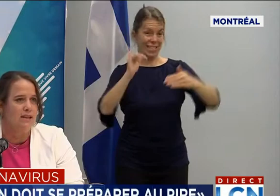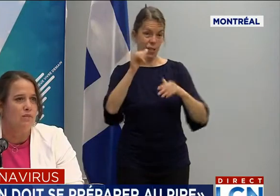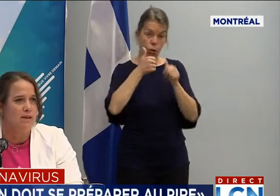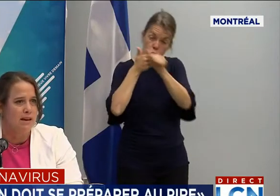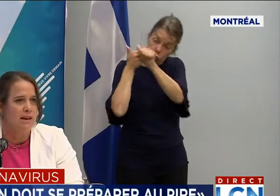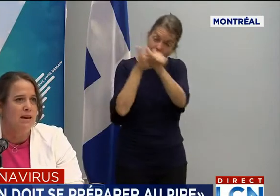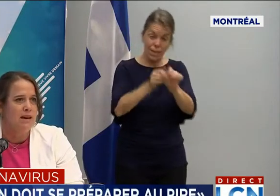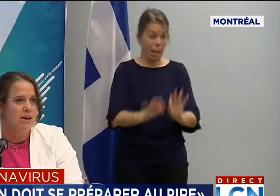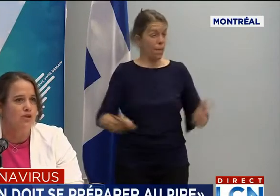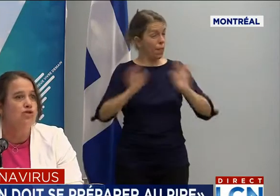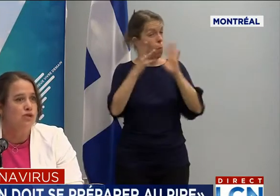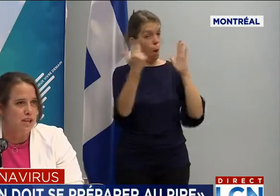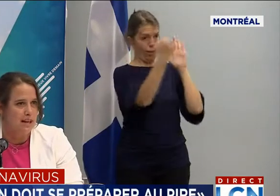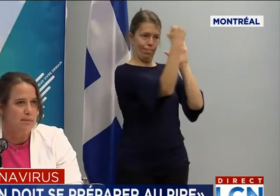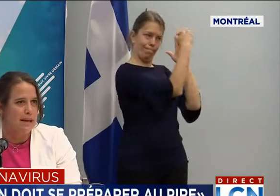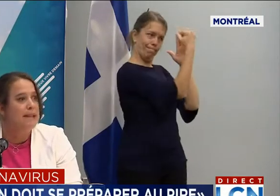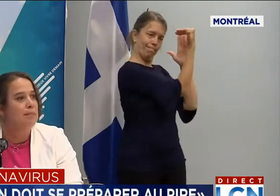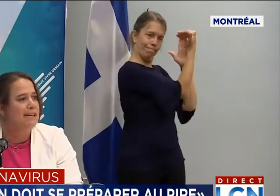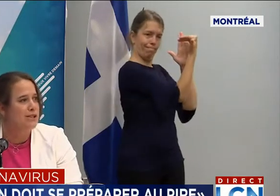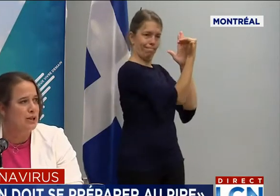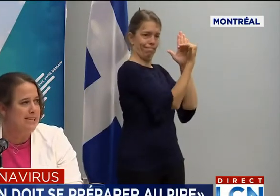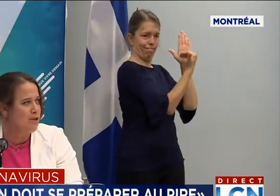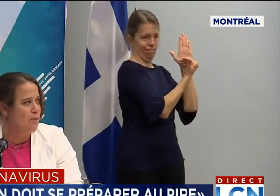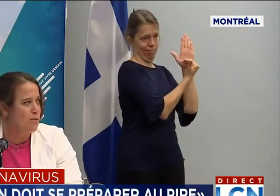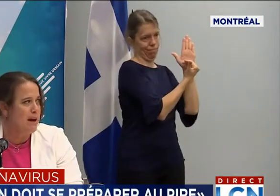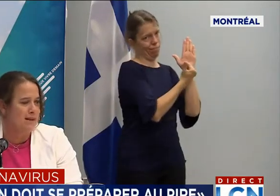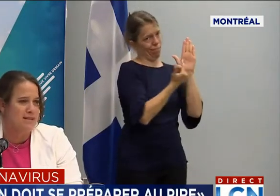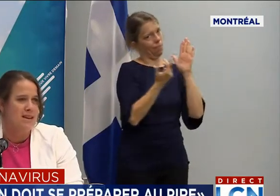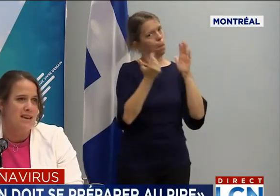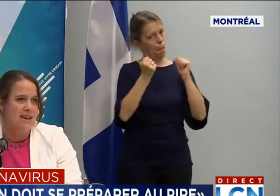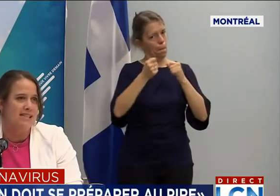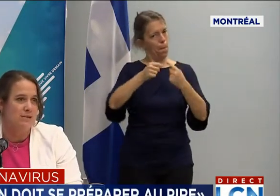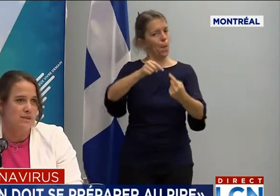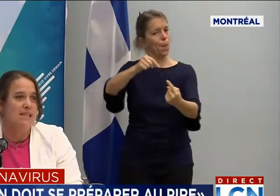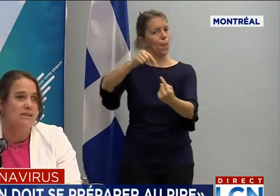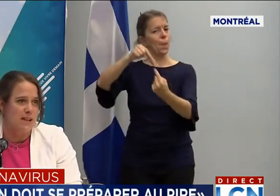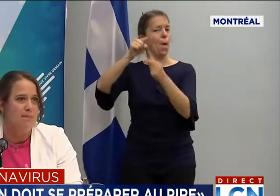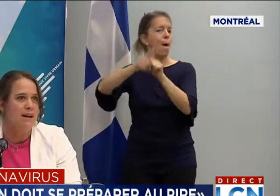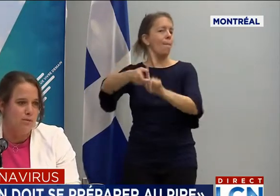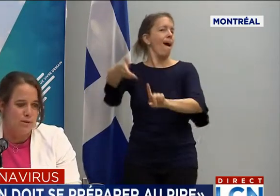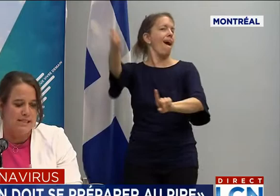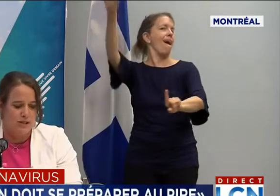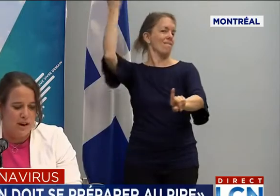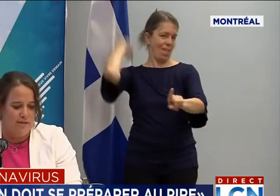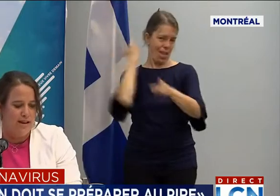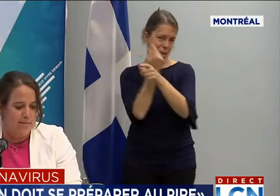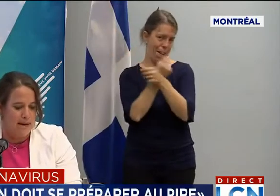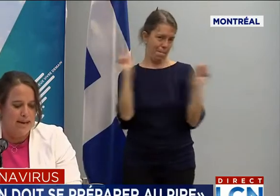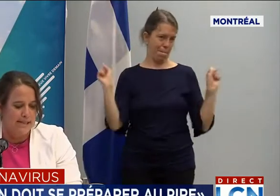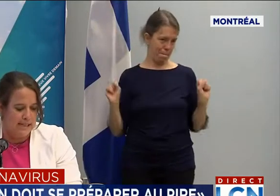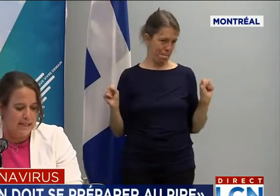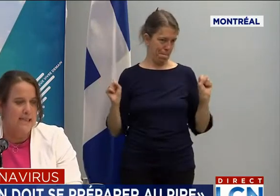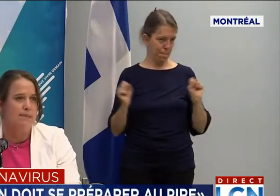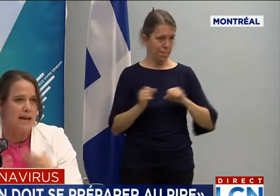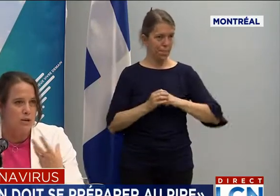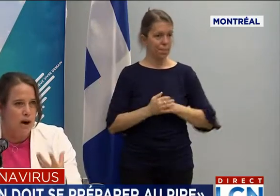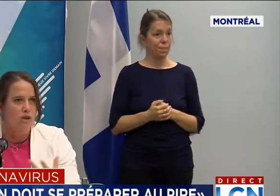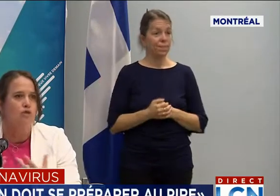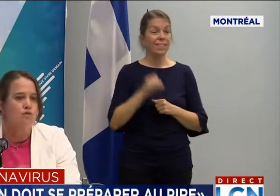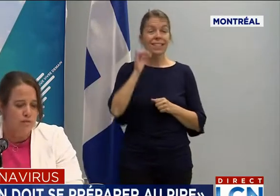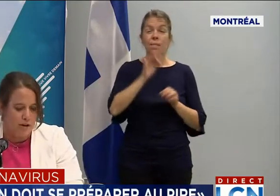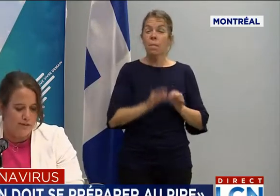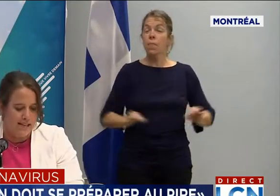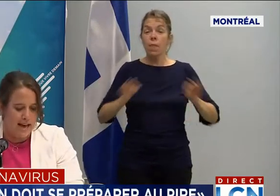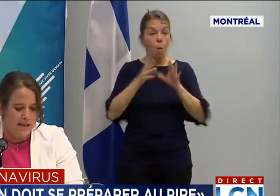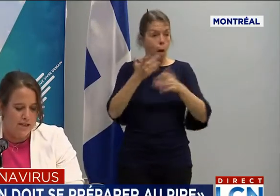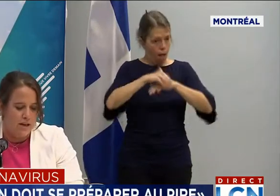publique et de bien juger les prises de risque qu'on peut prendre. Et ça veut dire, évidemment, comme on le disait, se laver les mains, l'étiquette respiratoire,